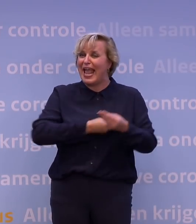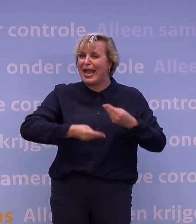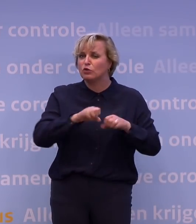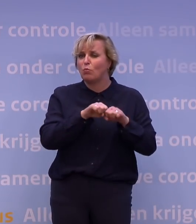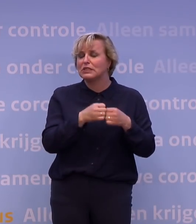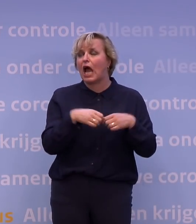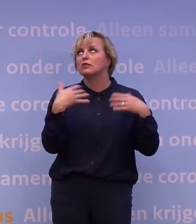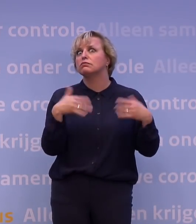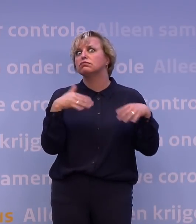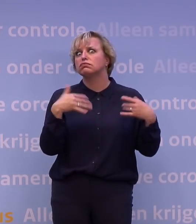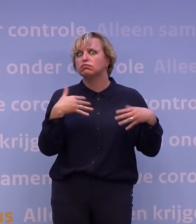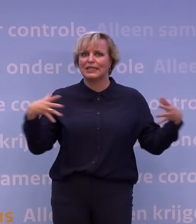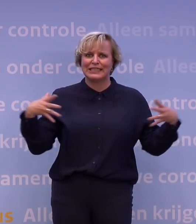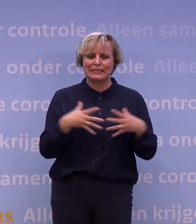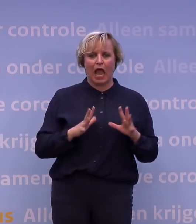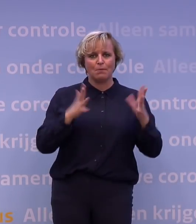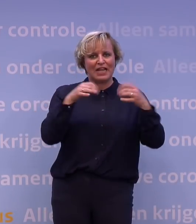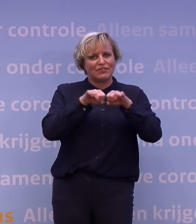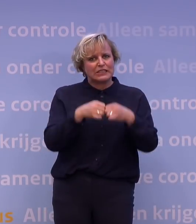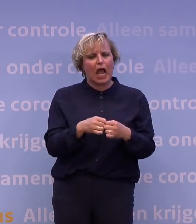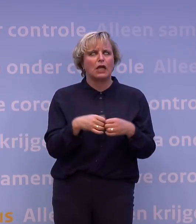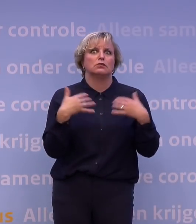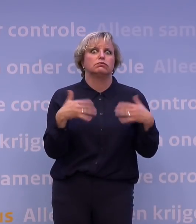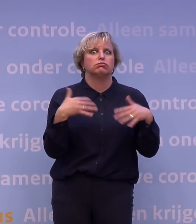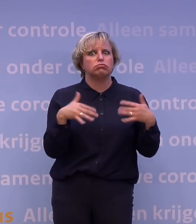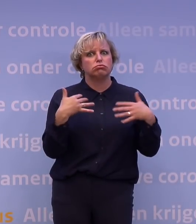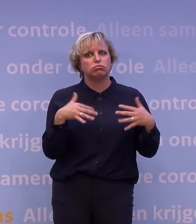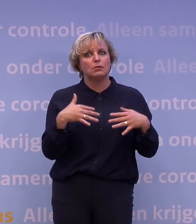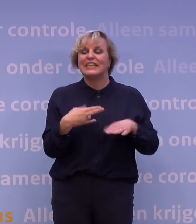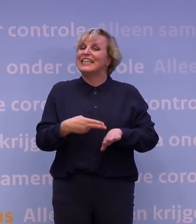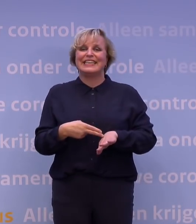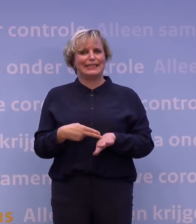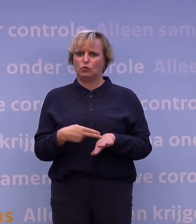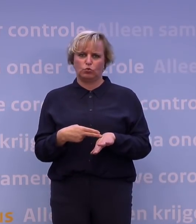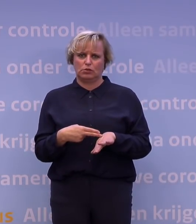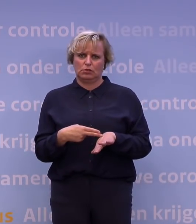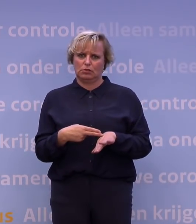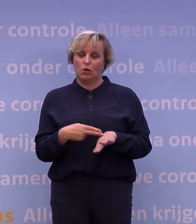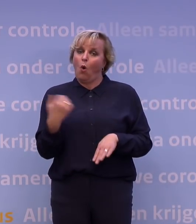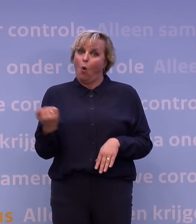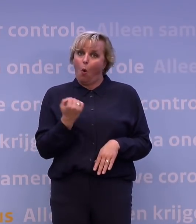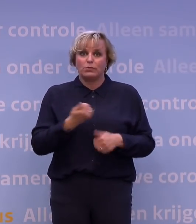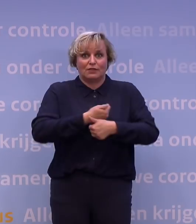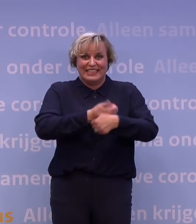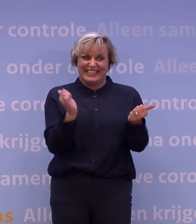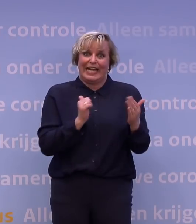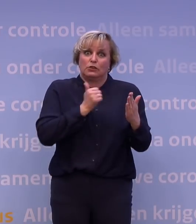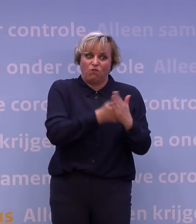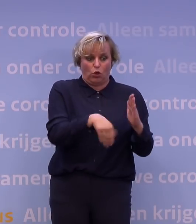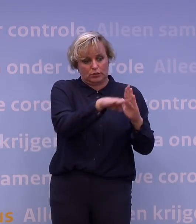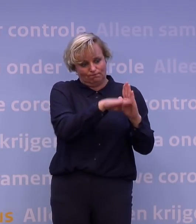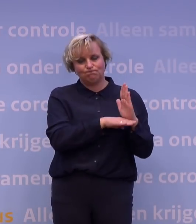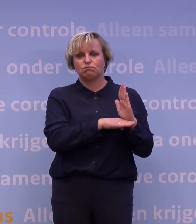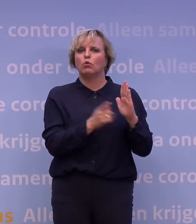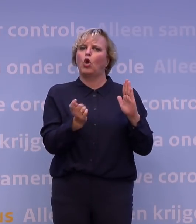groot. De schade voor de samenleving daarvan is zo groot. Het is zo grofmazig. Het is niet nodig, want als we ons aan al die dingen houden, dan is het ook echt niet